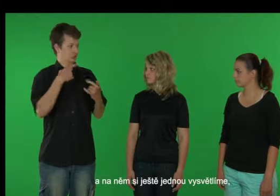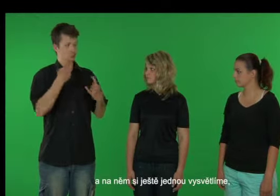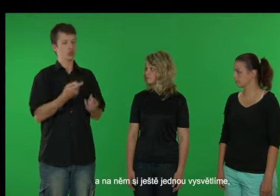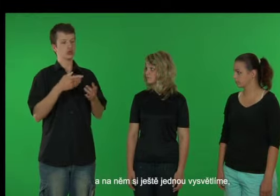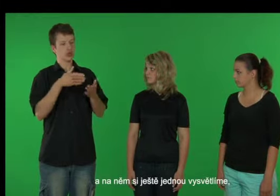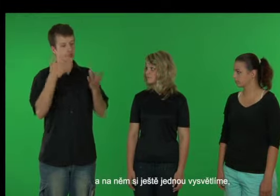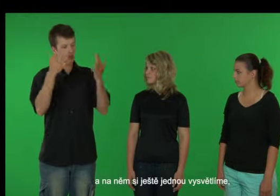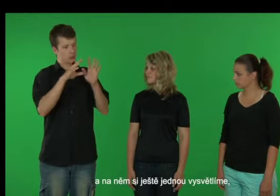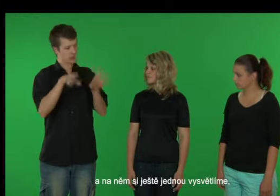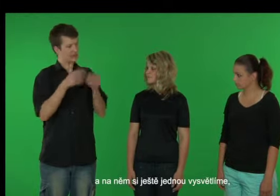dodržovat.